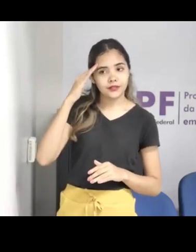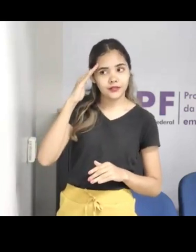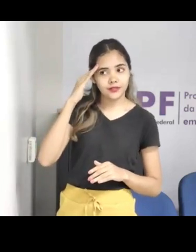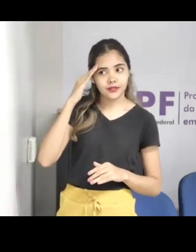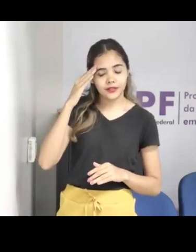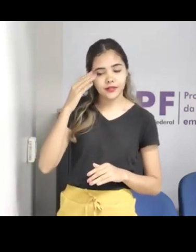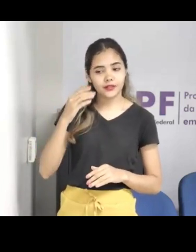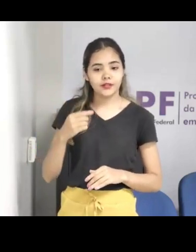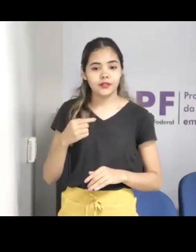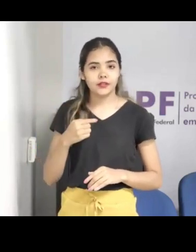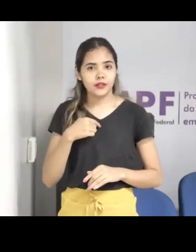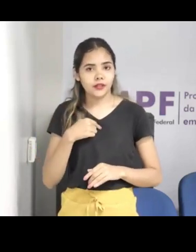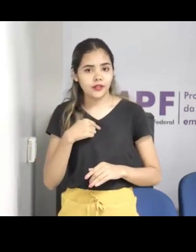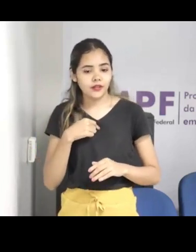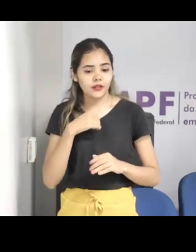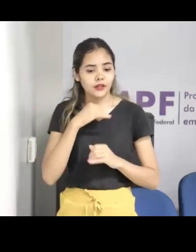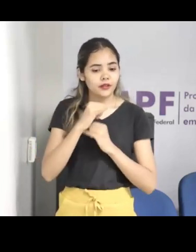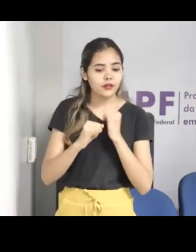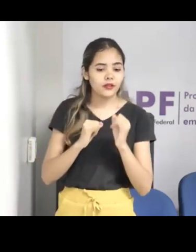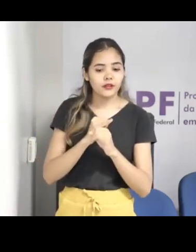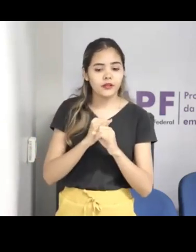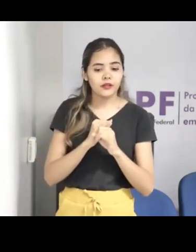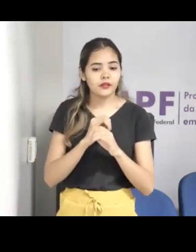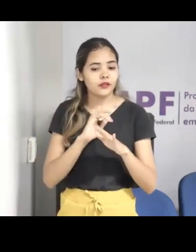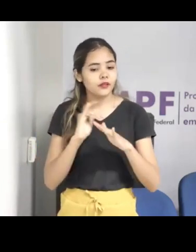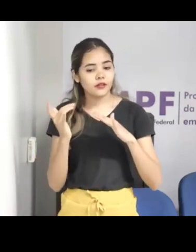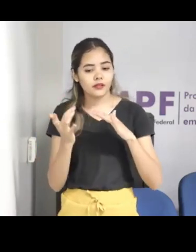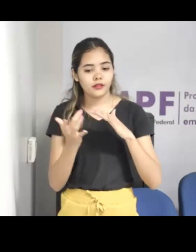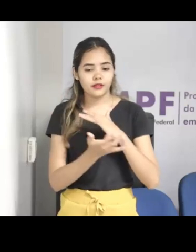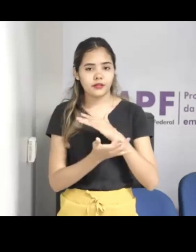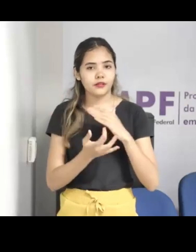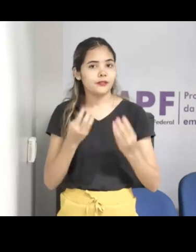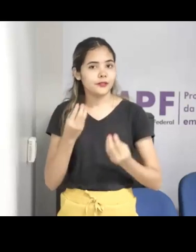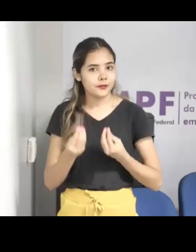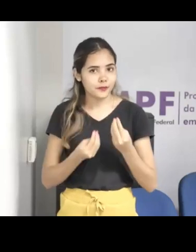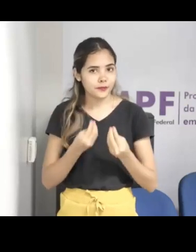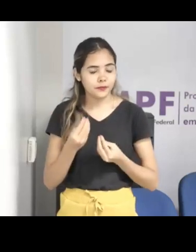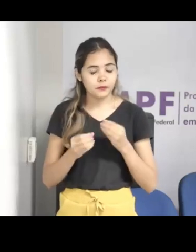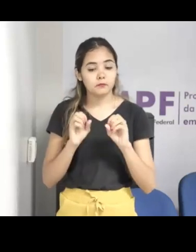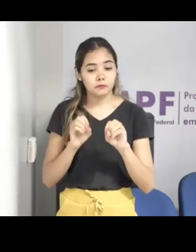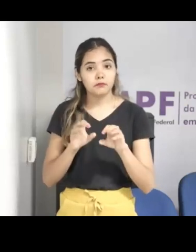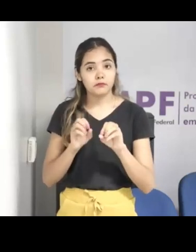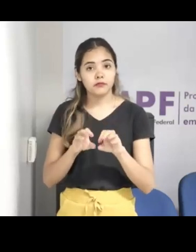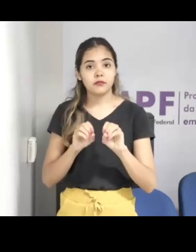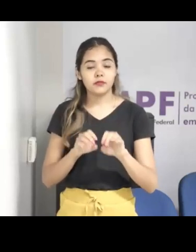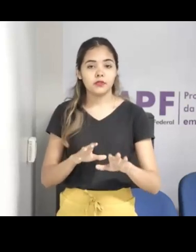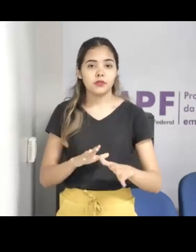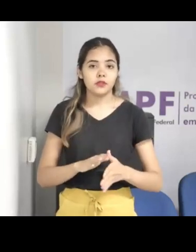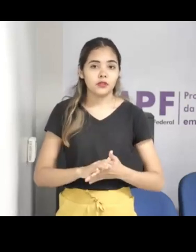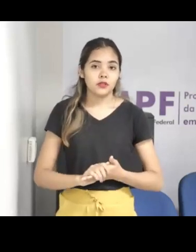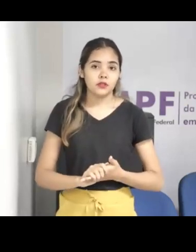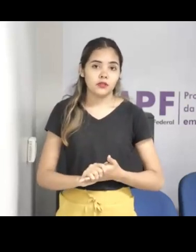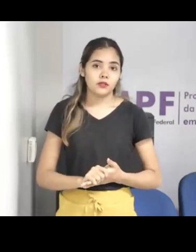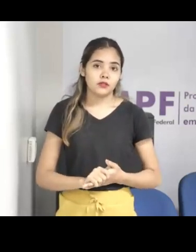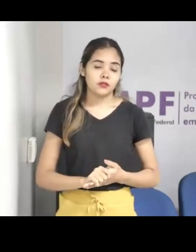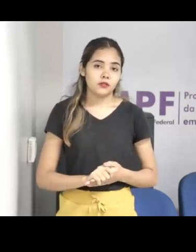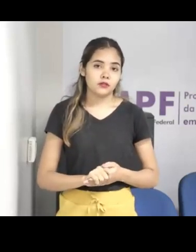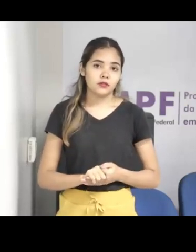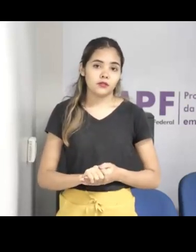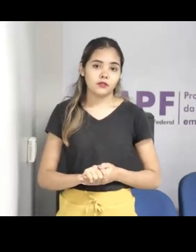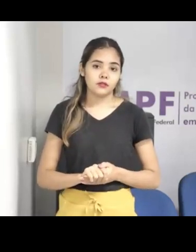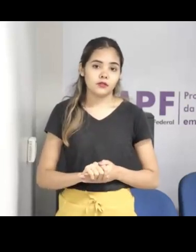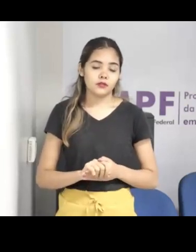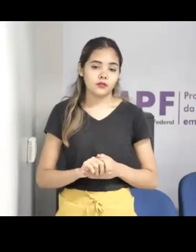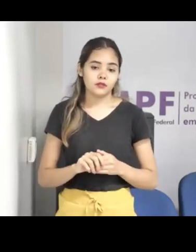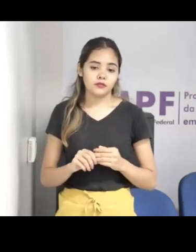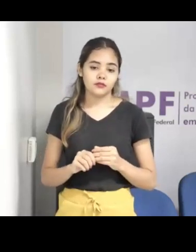o que acontece ali dentro que tornam eles vítimas de abuso sexual, em quais momentos eles podem se